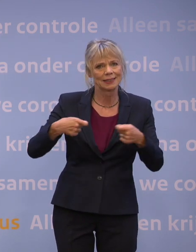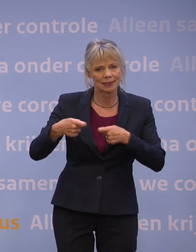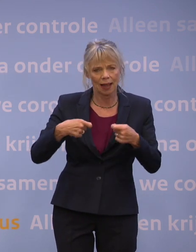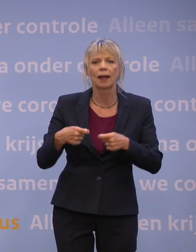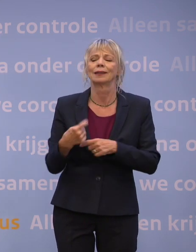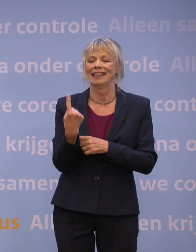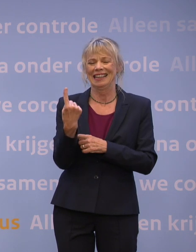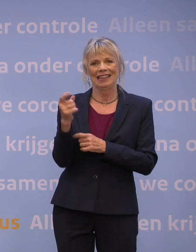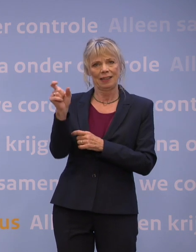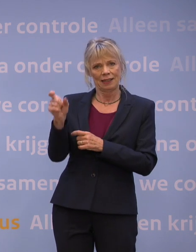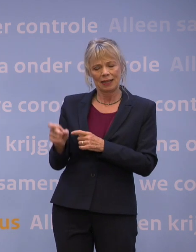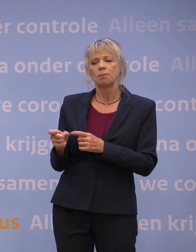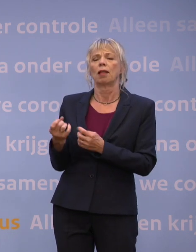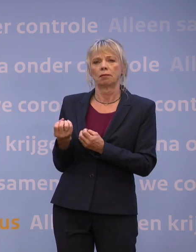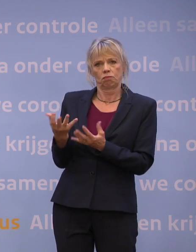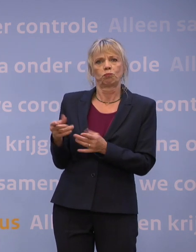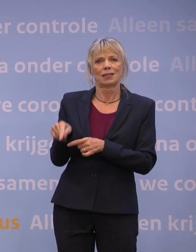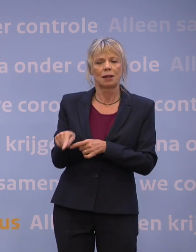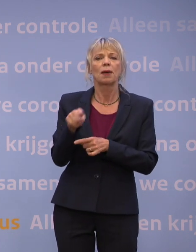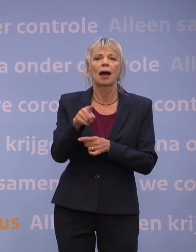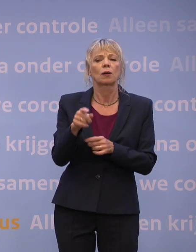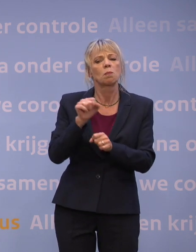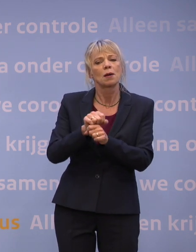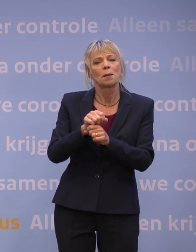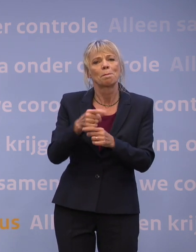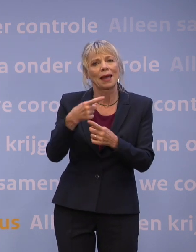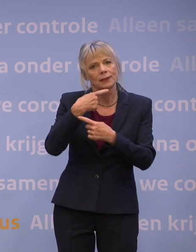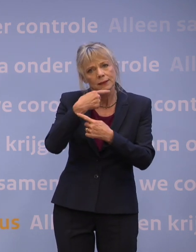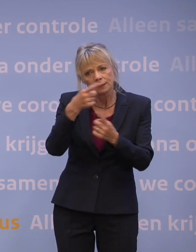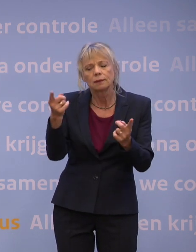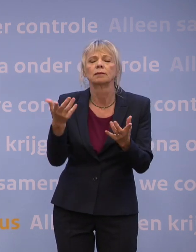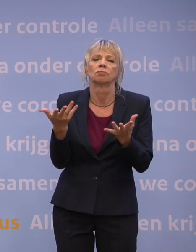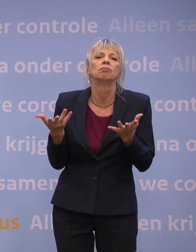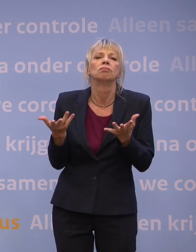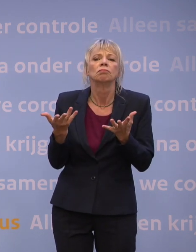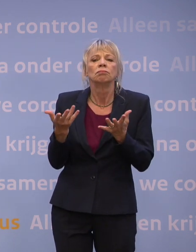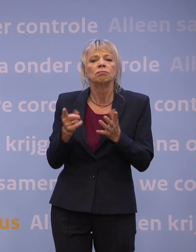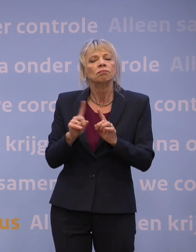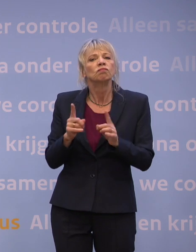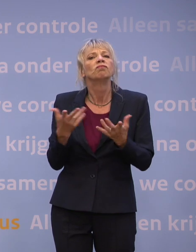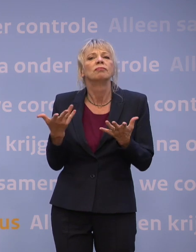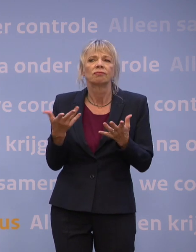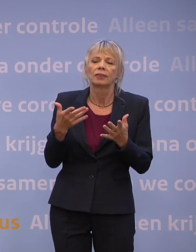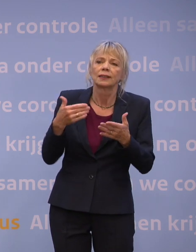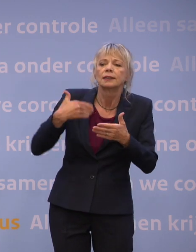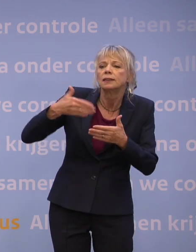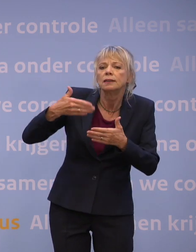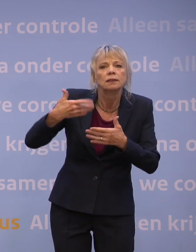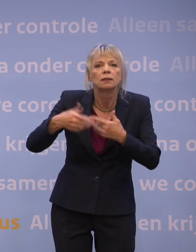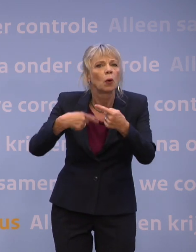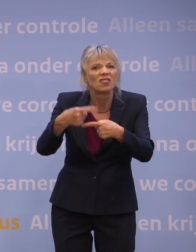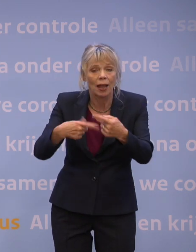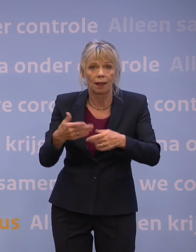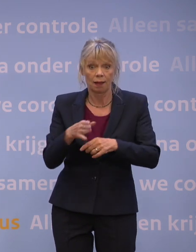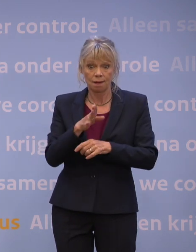beschikbaar zal zijn voor de pers om te zeggen, wat zijn de laatste inzichten. We zullen altijd ingrijpen als er onverwacht toch een verslechtering is. Ook daar kan